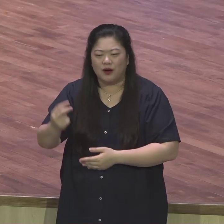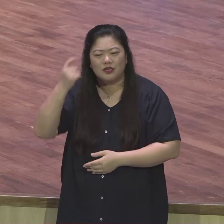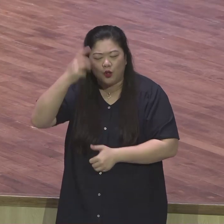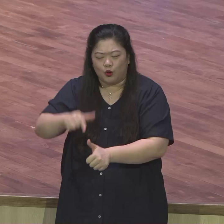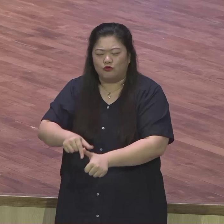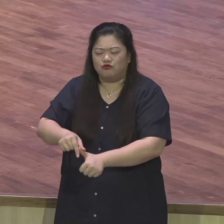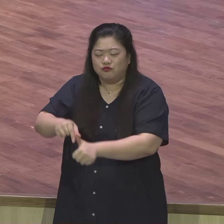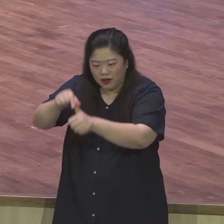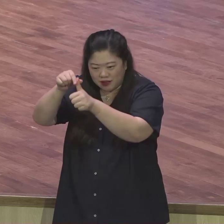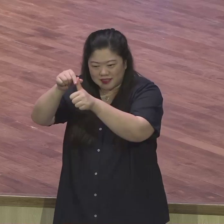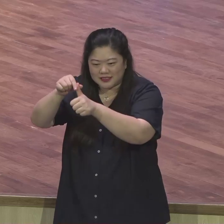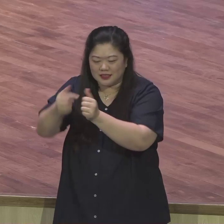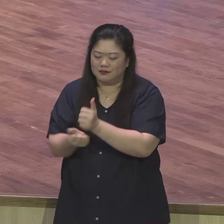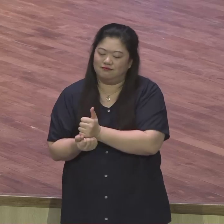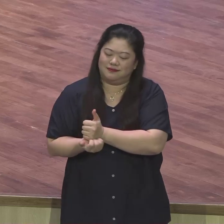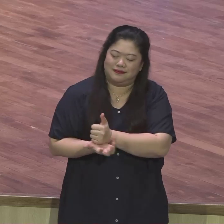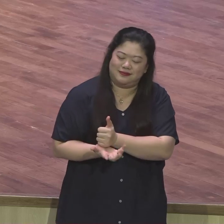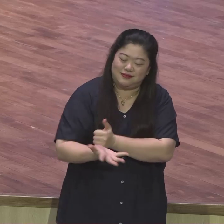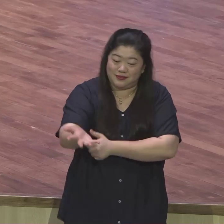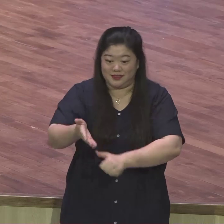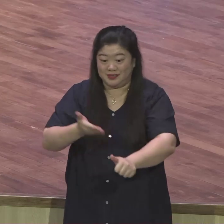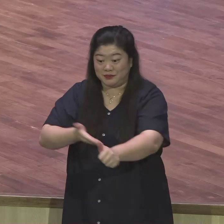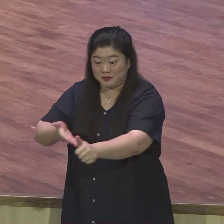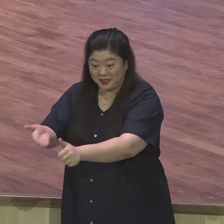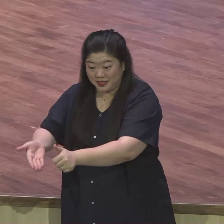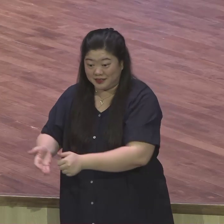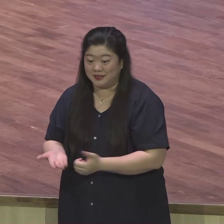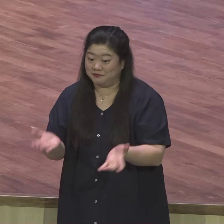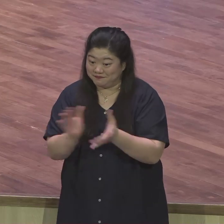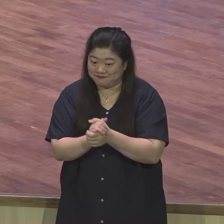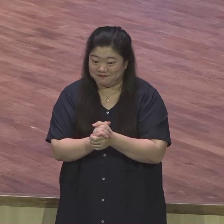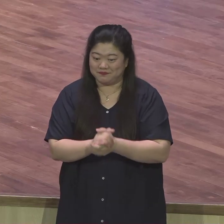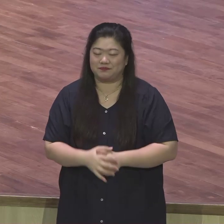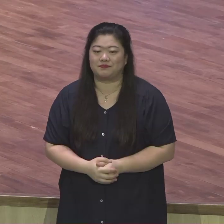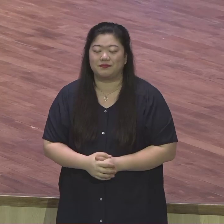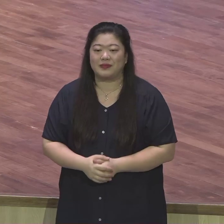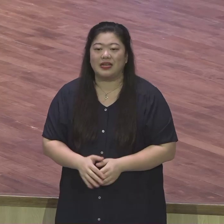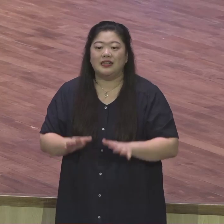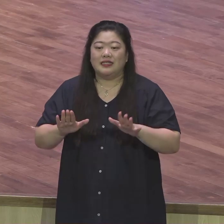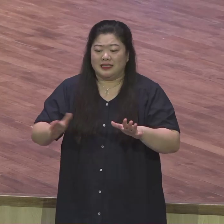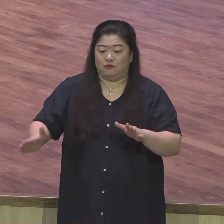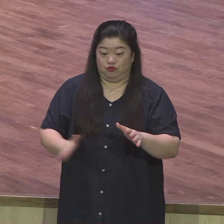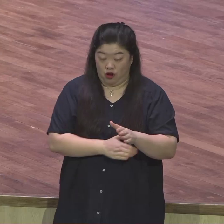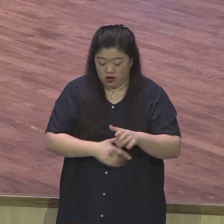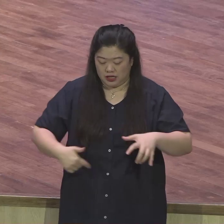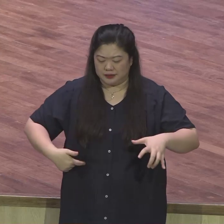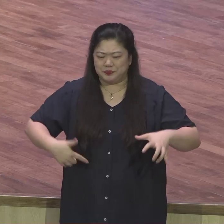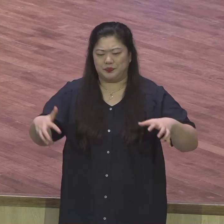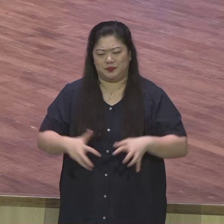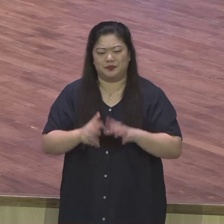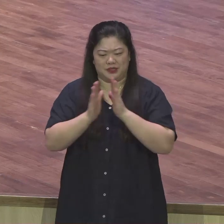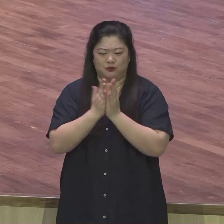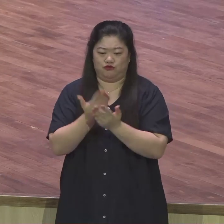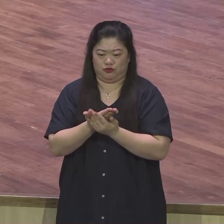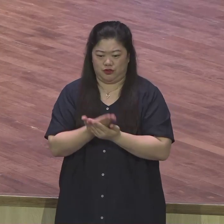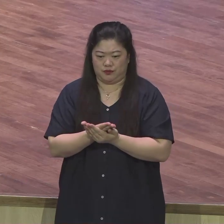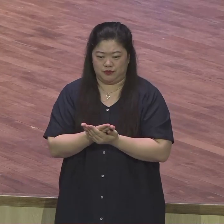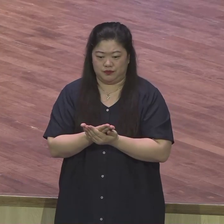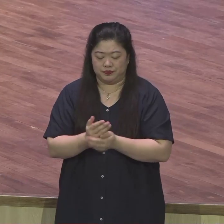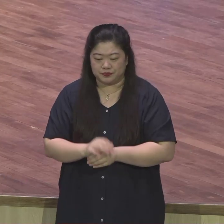제문으로 축복합니다 주신 말로 생각하고 기도하겠습니다 하나님의 큰 구원 교획 속에 여러분 들어있어요 지금 안 그러면 이 메시지